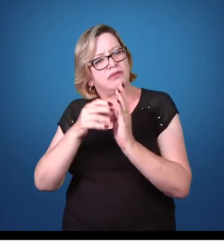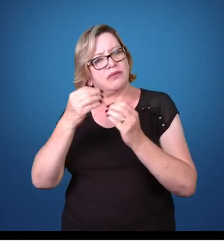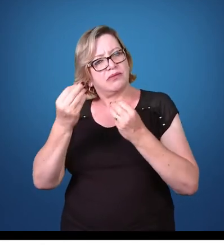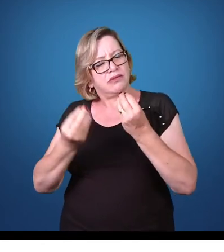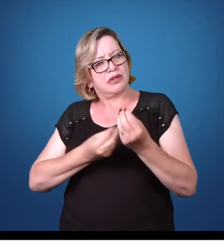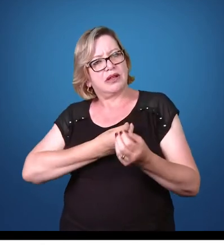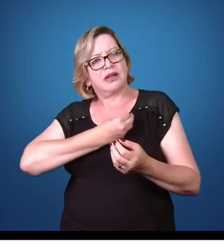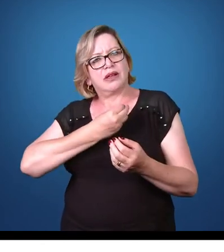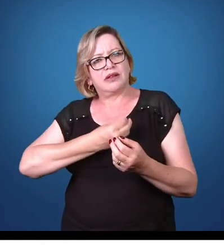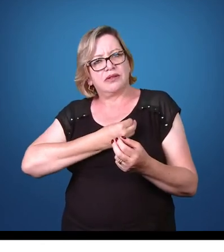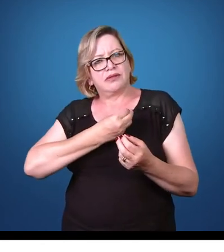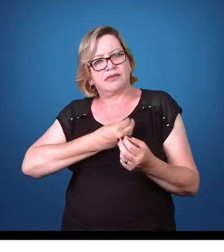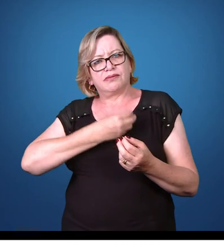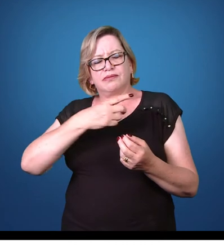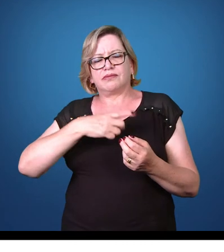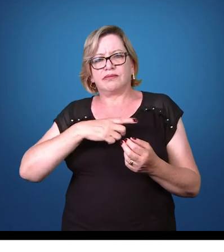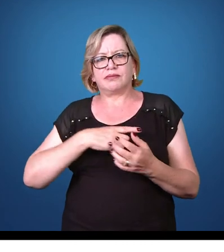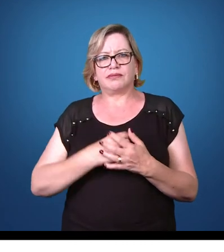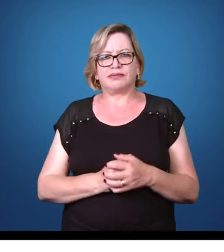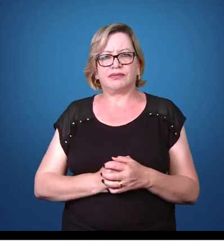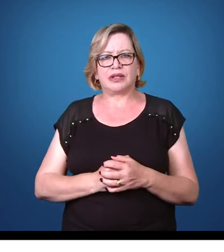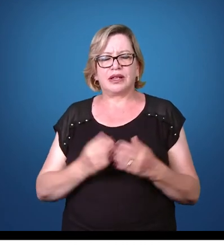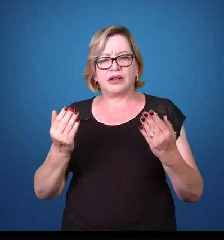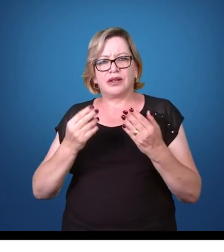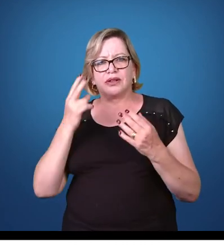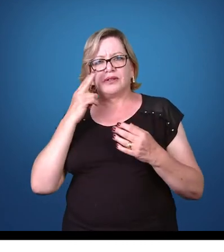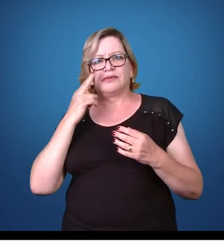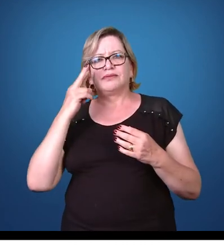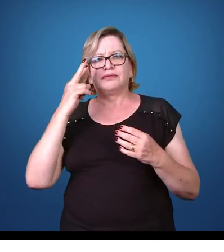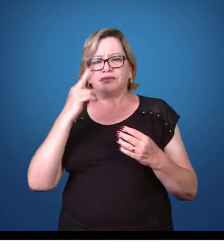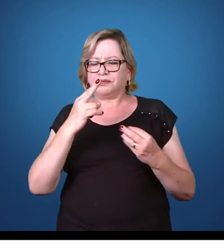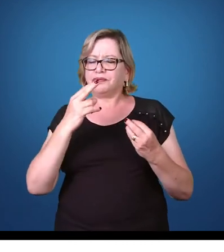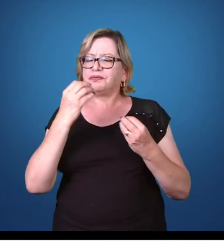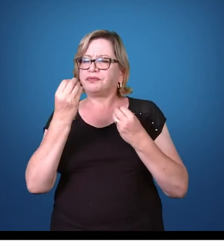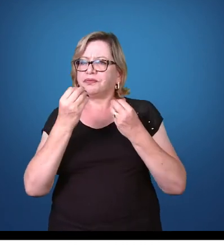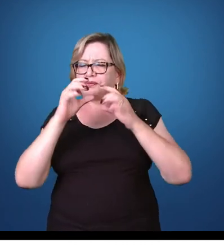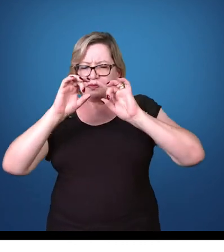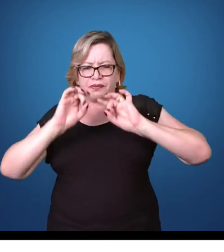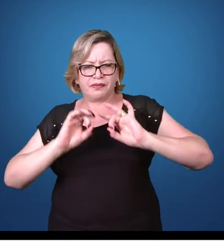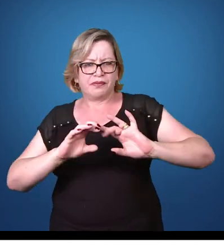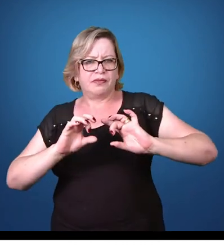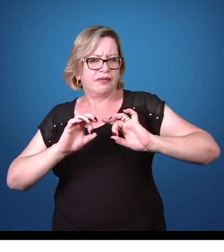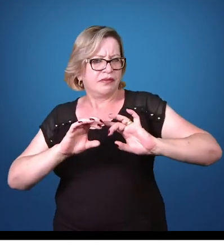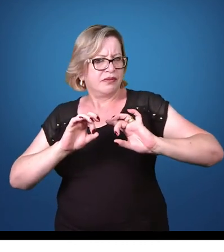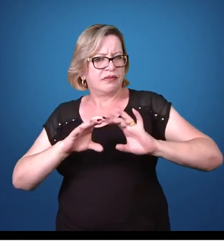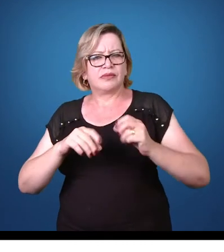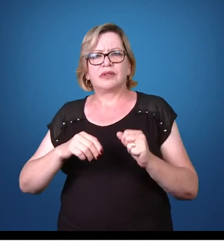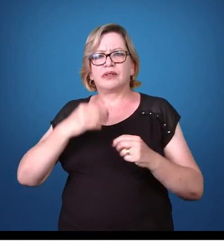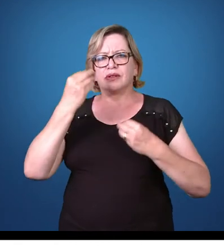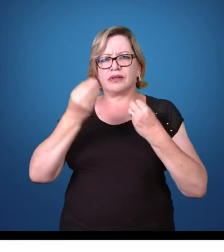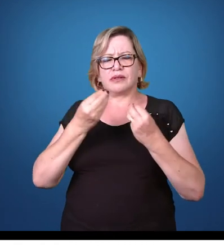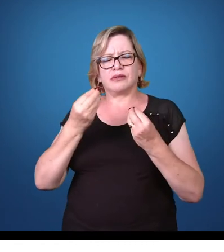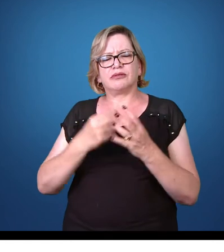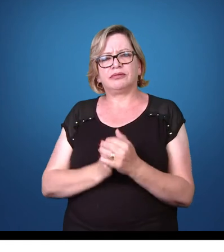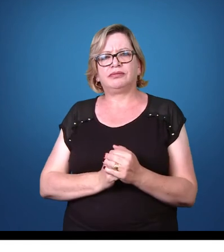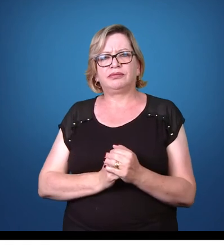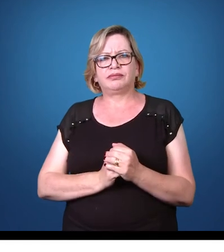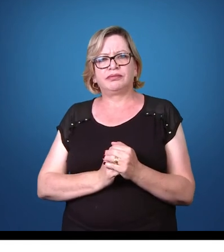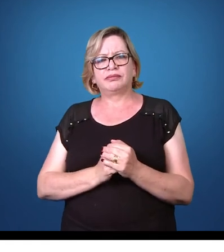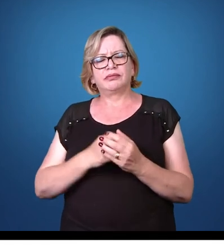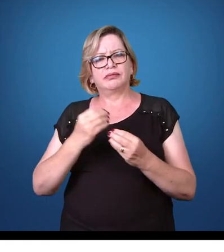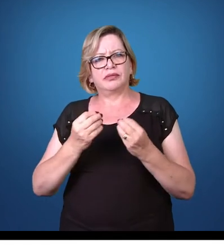vida em que ele está. Então vamos dar uma olhada em algumas formas específicas dessa espécie.